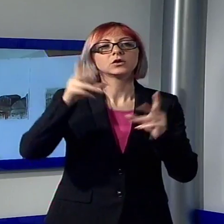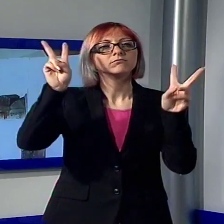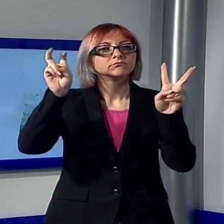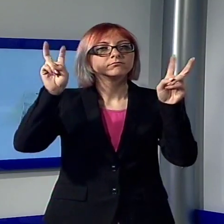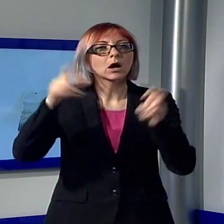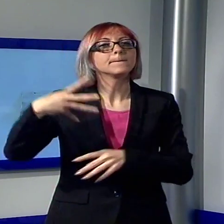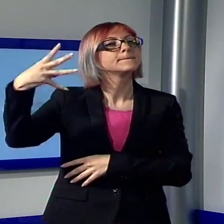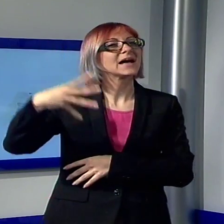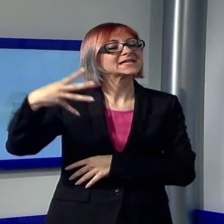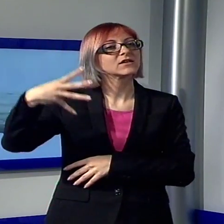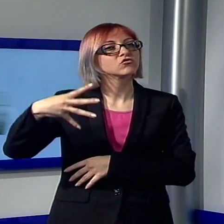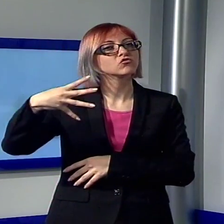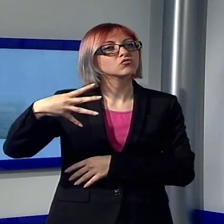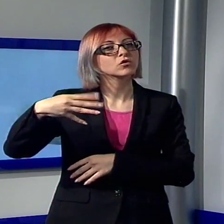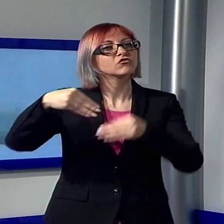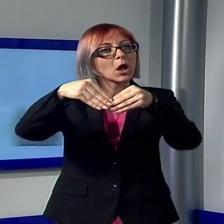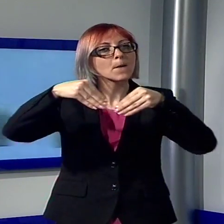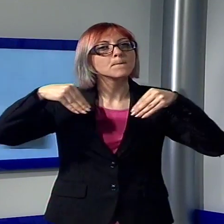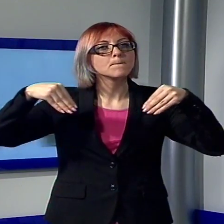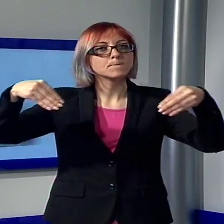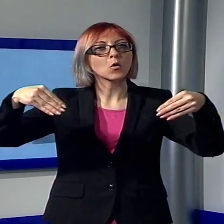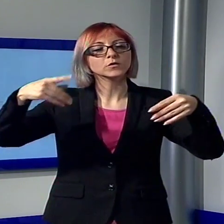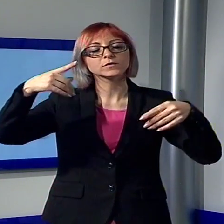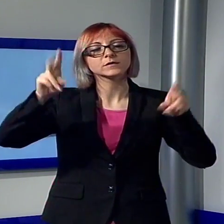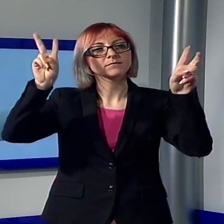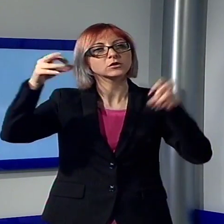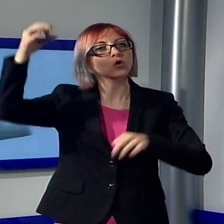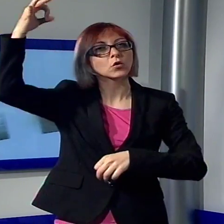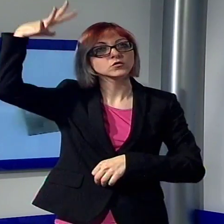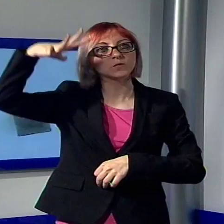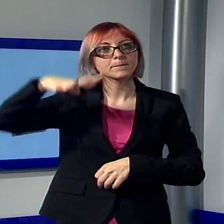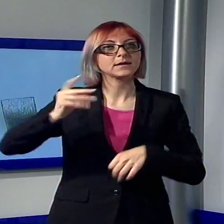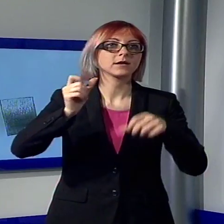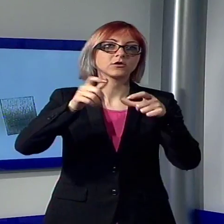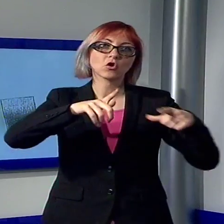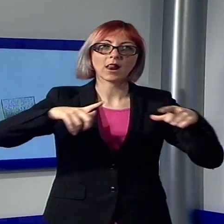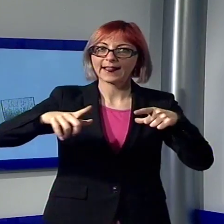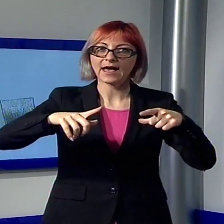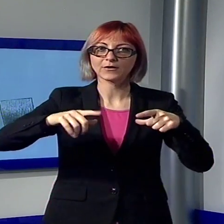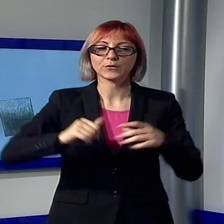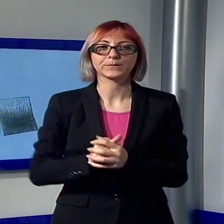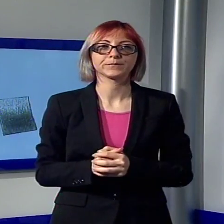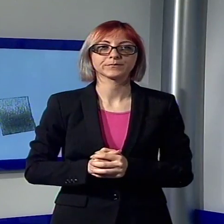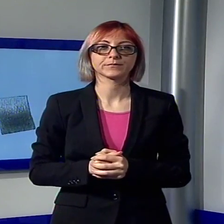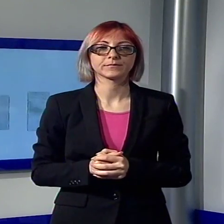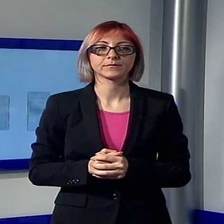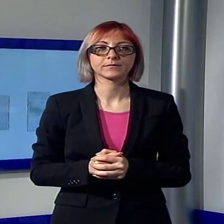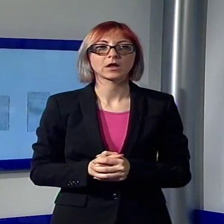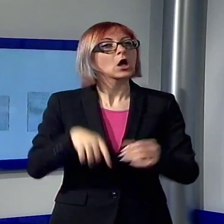Puccini nell'ambito della mostra Lo Spirito del Lago. Sotto la guida dello scultore Andrea Bimbi, titolare della cattedra di